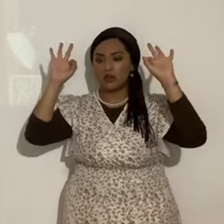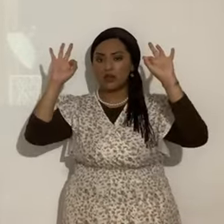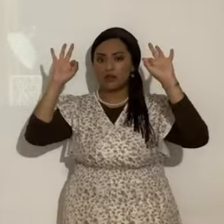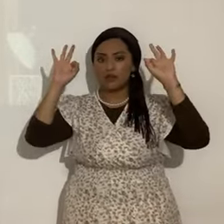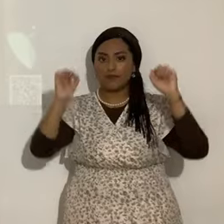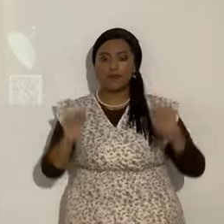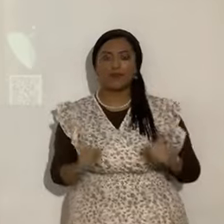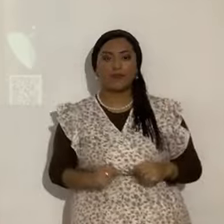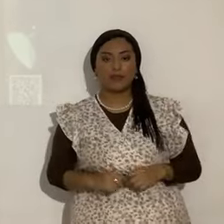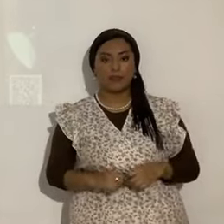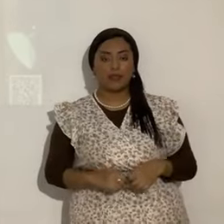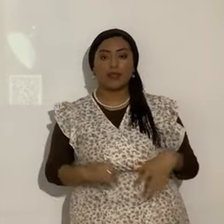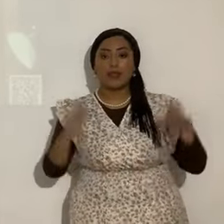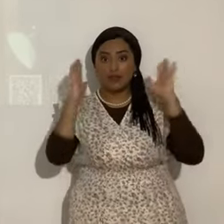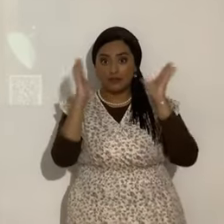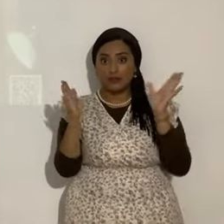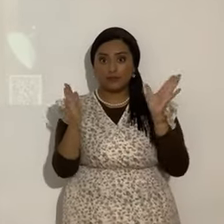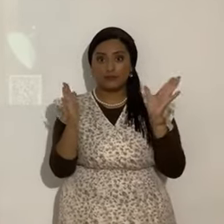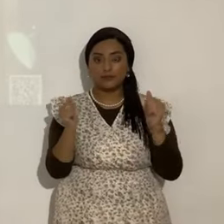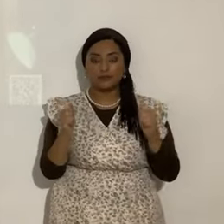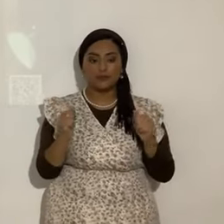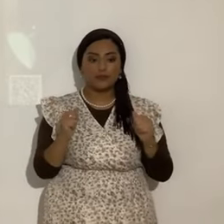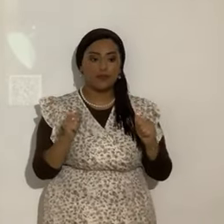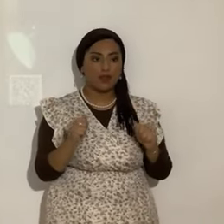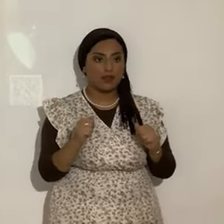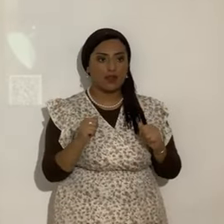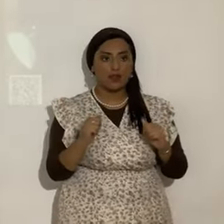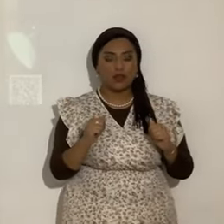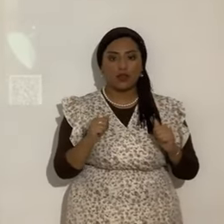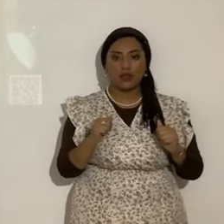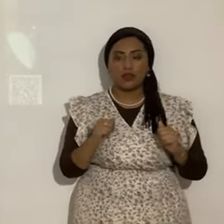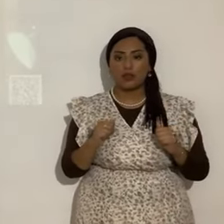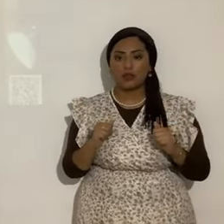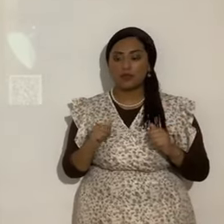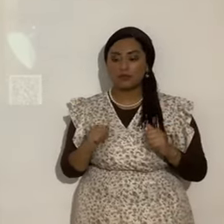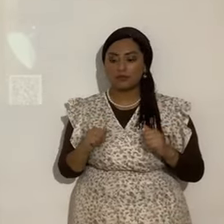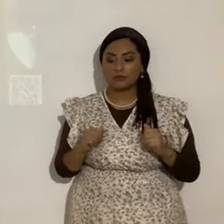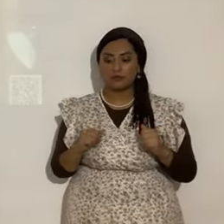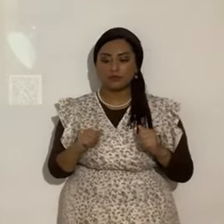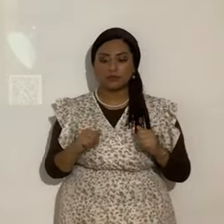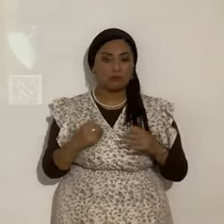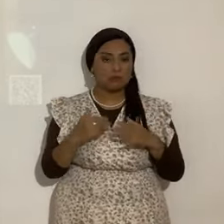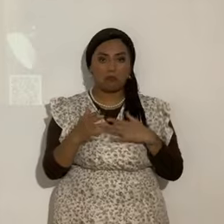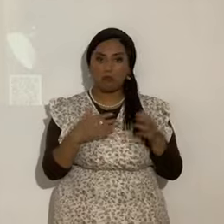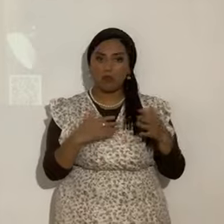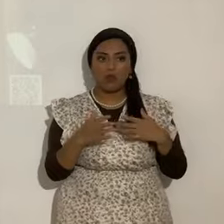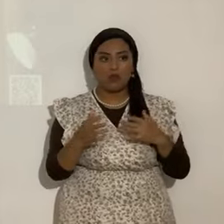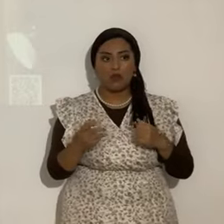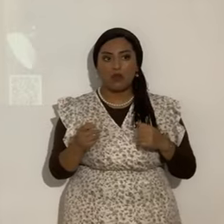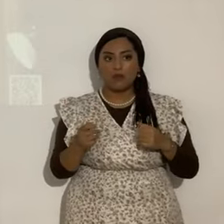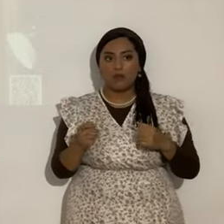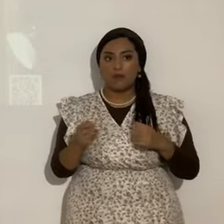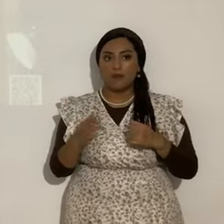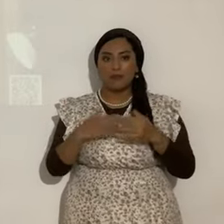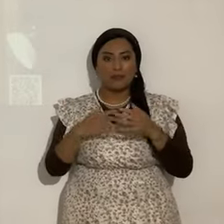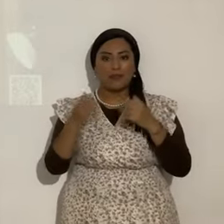Ahora. Pongan mucha atención. A pesar de la incredulidad